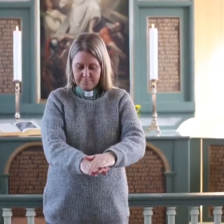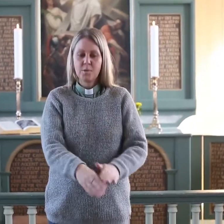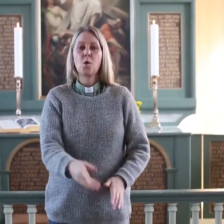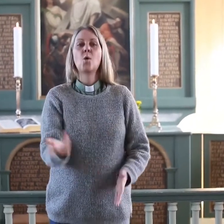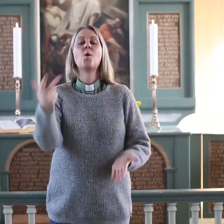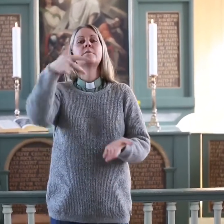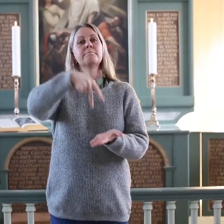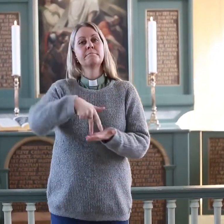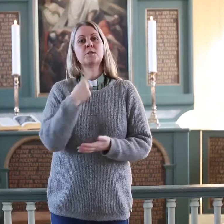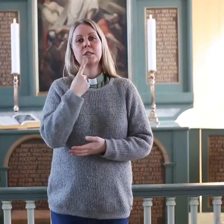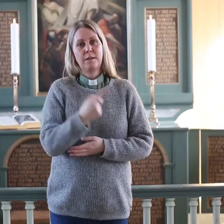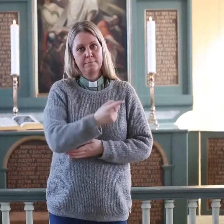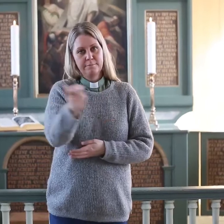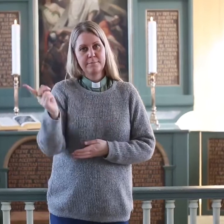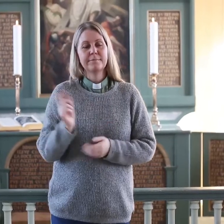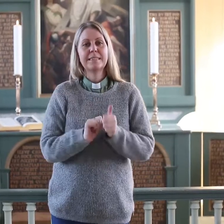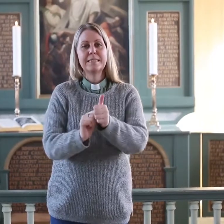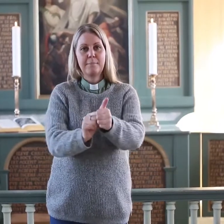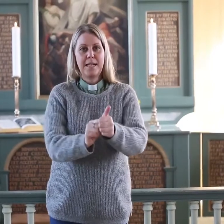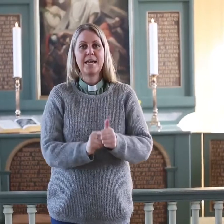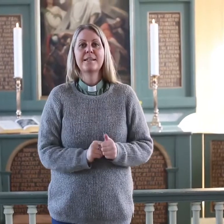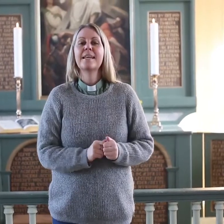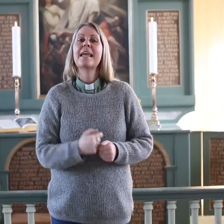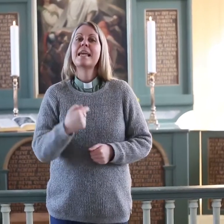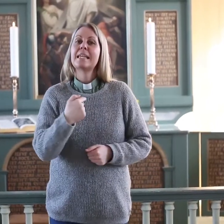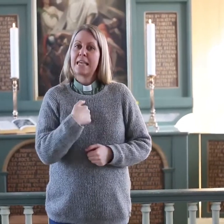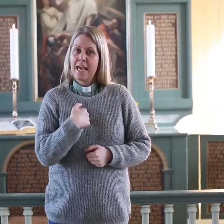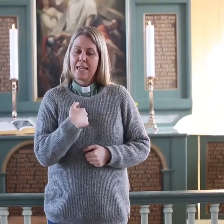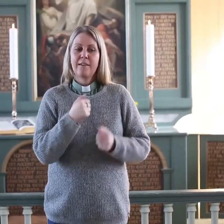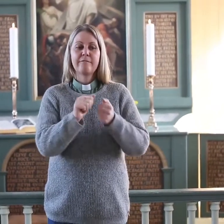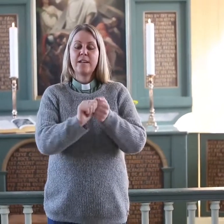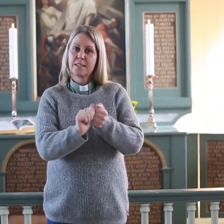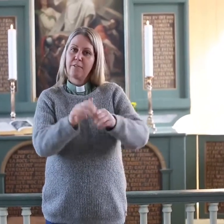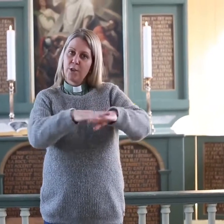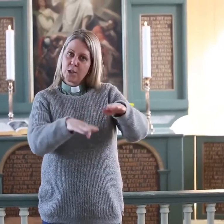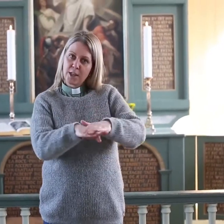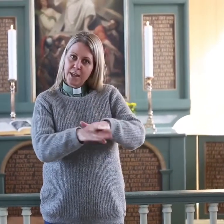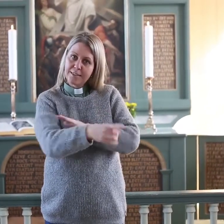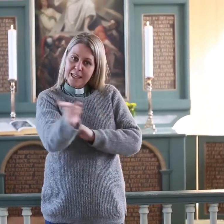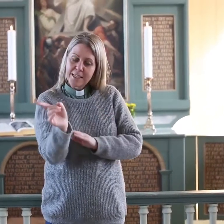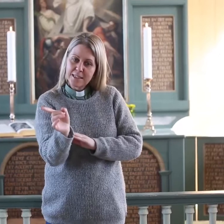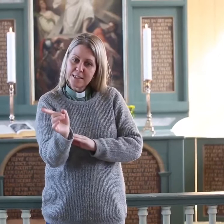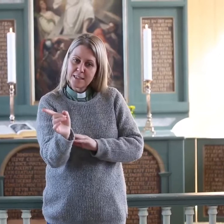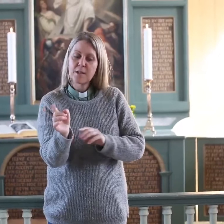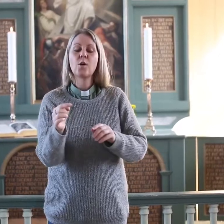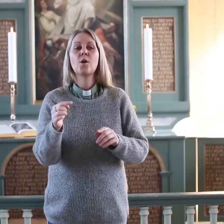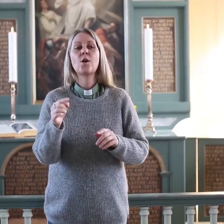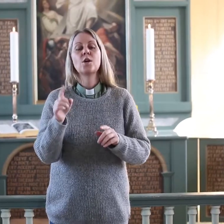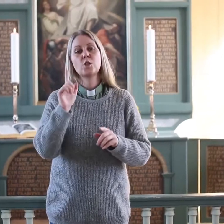Og så reiste han seg og sa, «Det jeg har gjort mot dere nå, det skal dere gjøre mot hverandre».